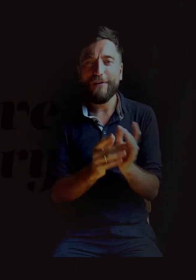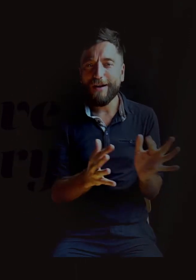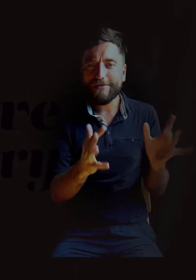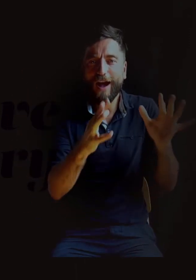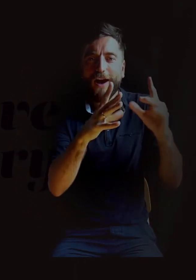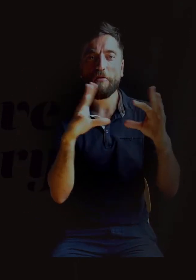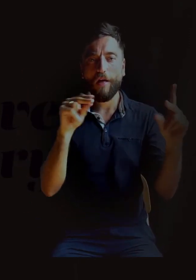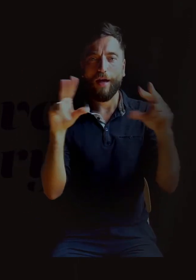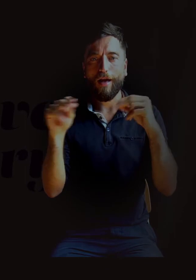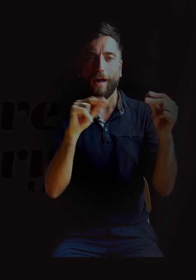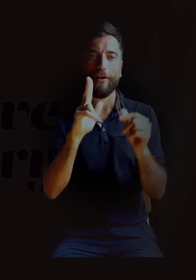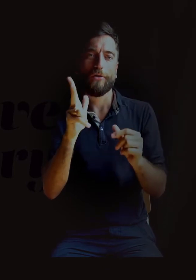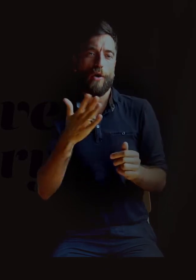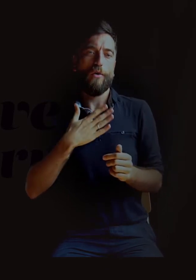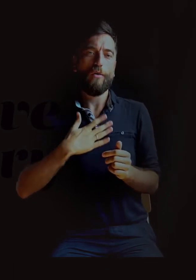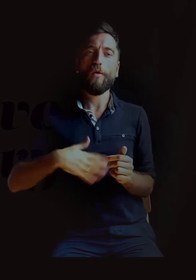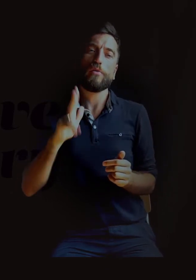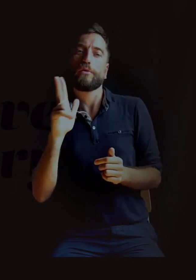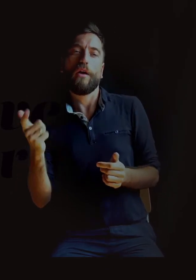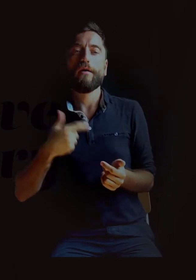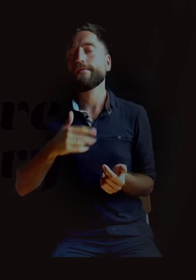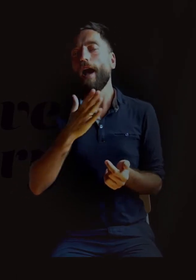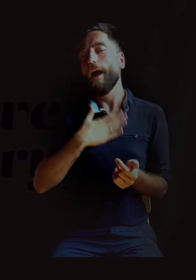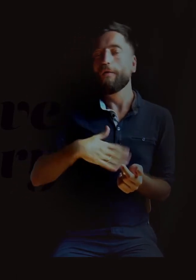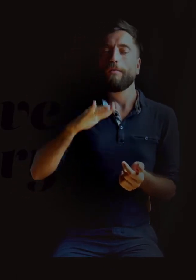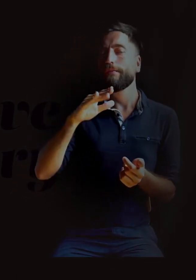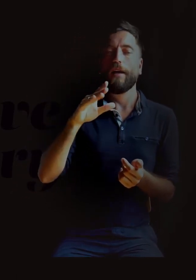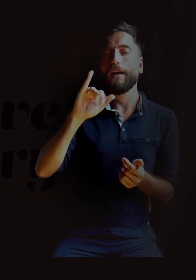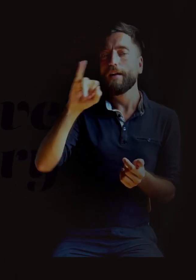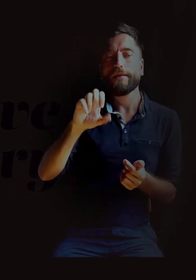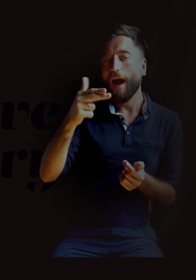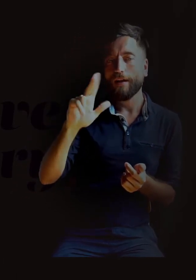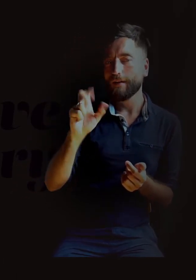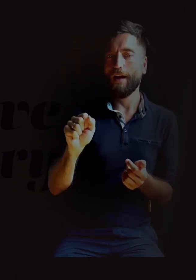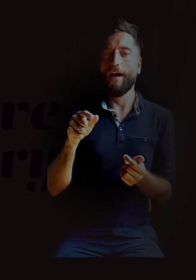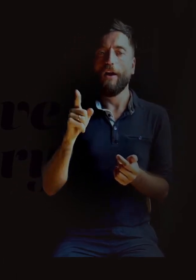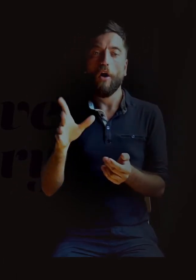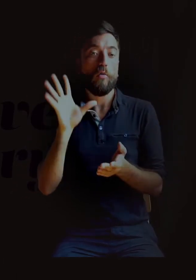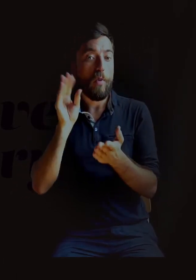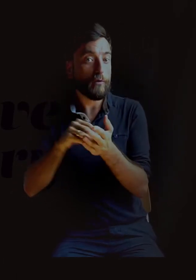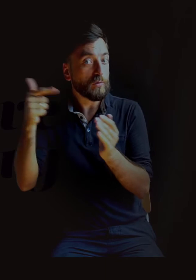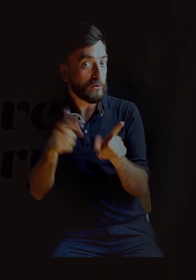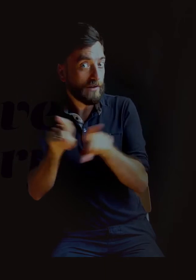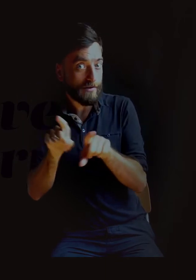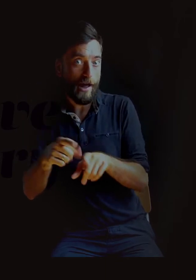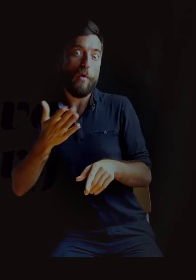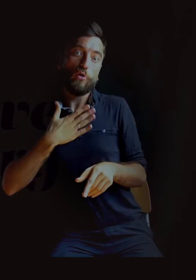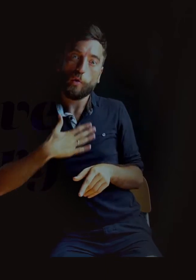krzakach. Na przykład mówiliśmy sobie, że ja lubię Grześka, a Kasia lubi Janka. I Janek też musiał to powtórzyć za tymi krzakami, że on